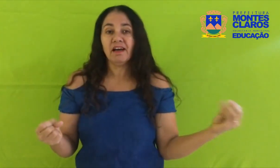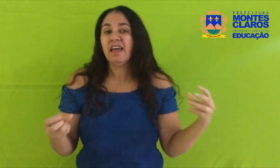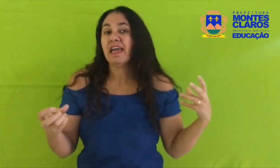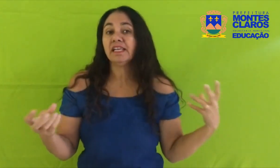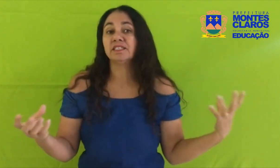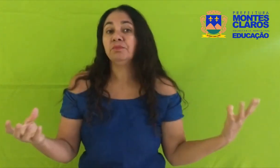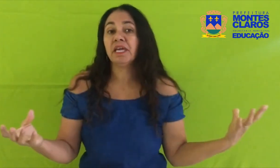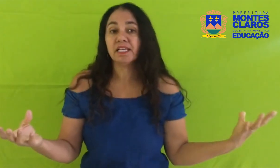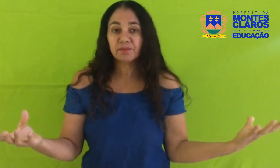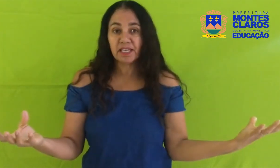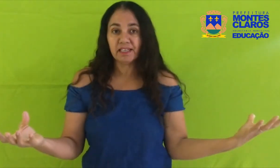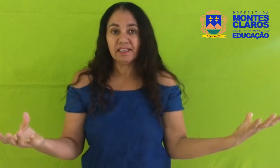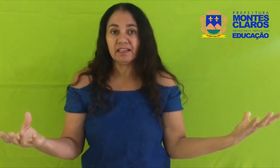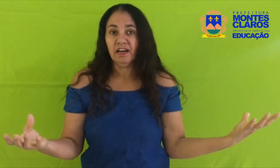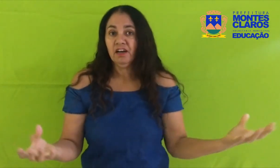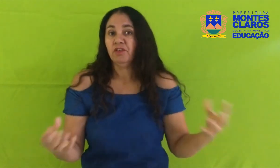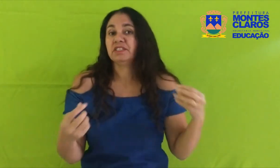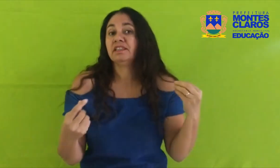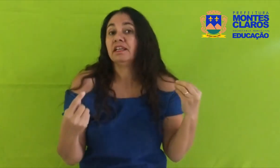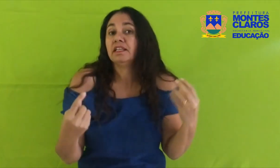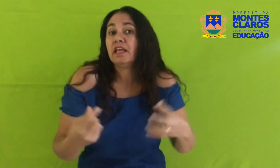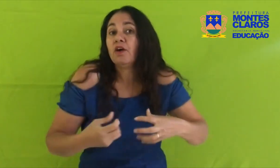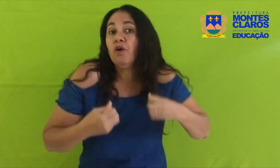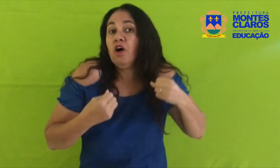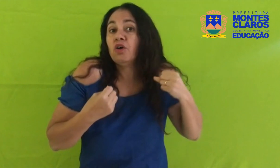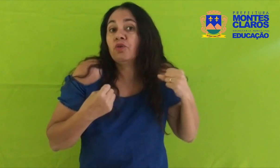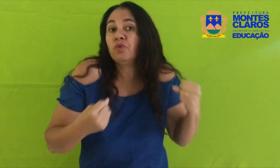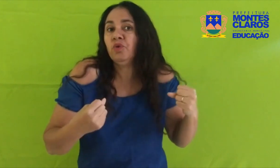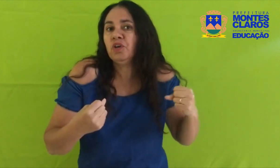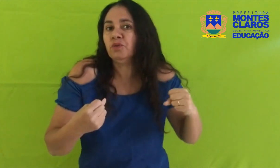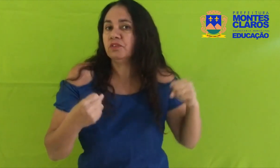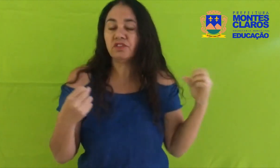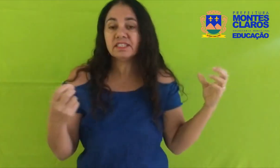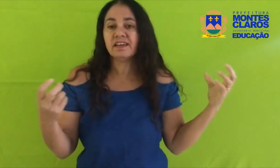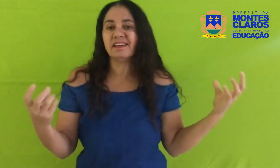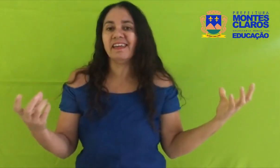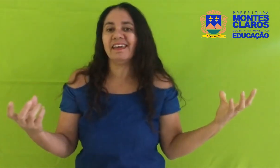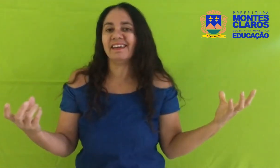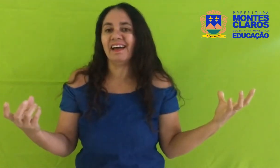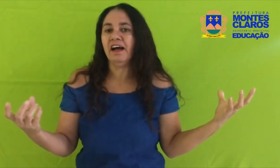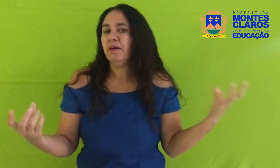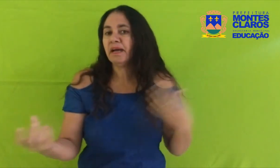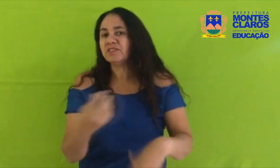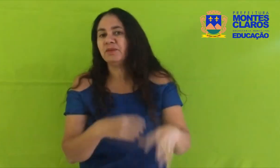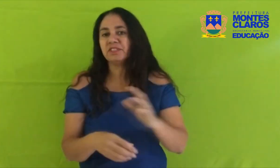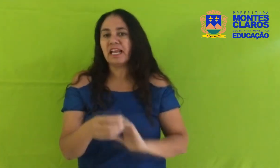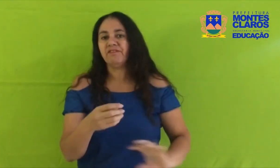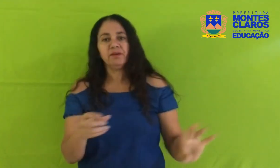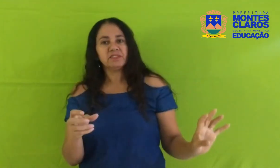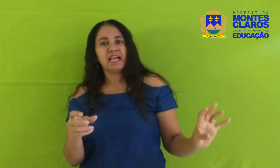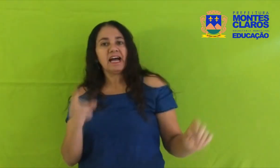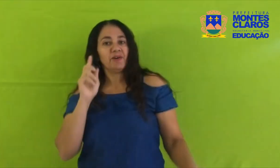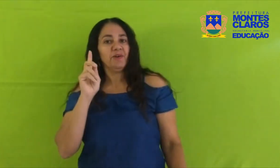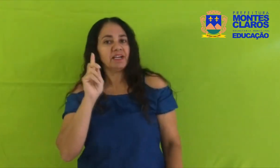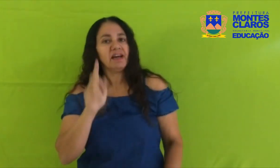É isso mesmo, querida Você tem que ter orgulho de ser negra Mas vamos lá, vamos lá Agora,